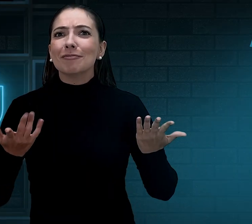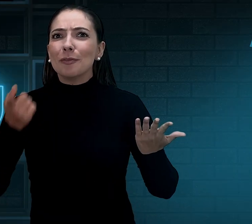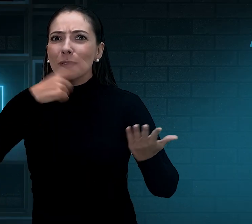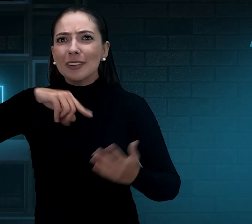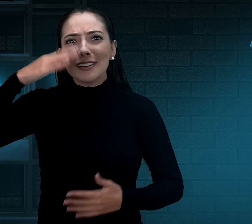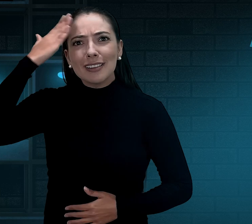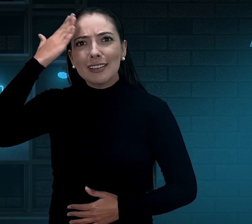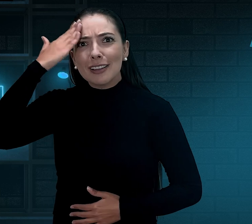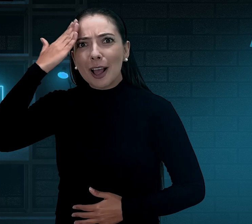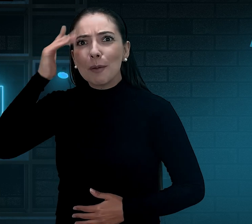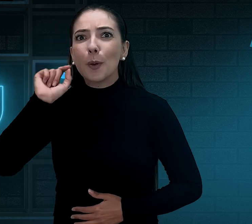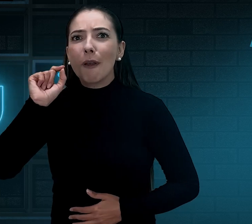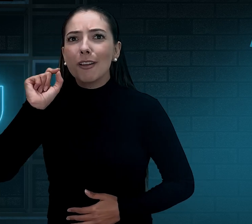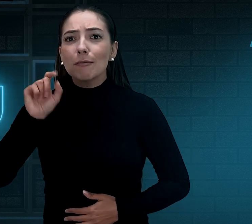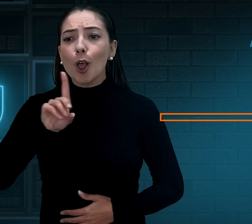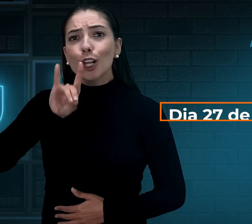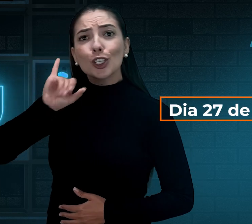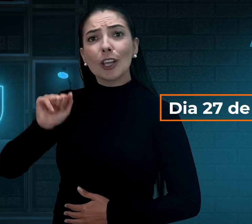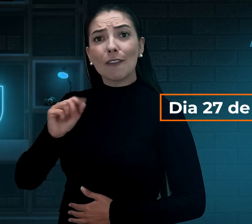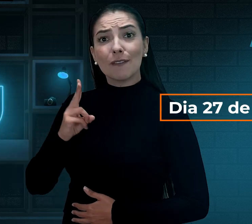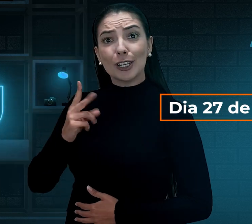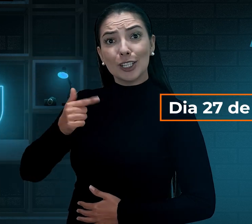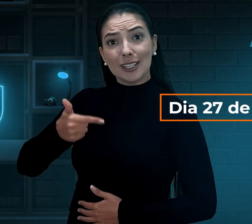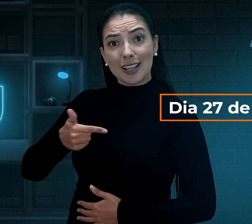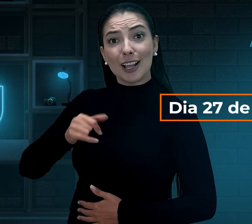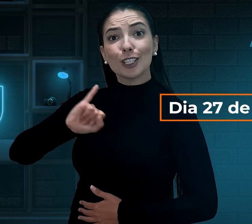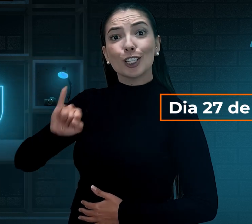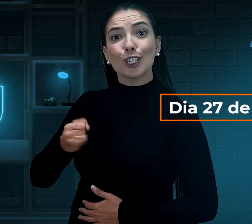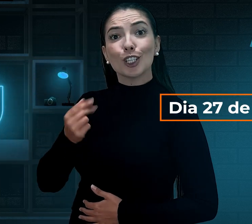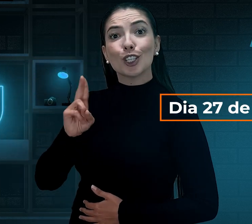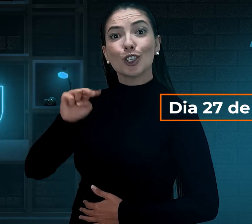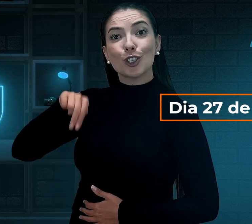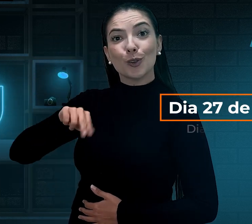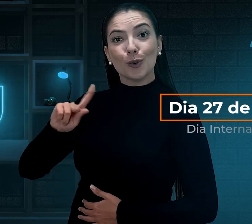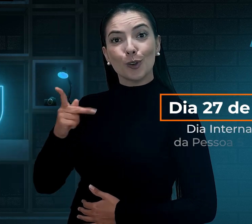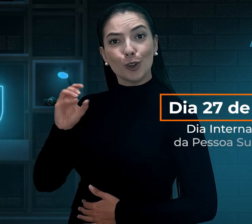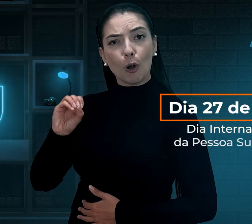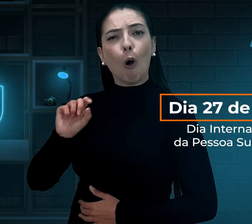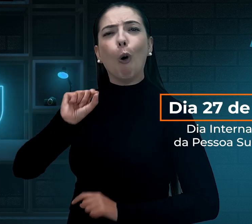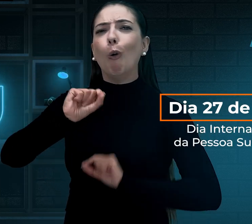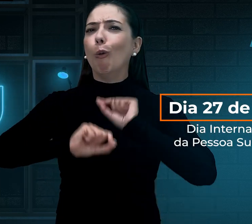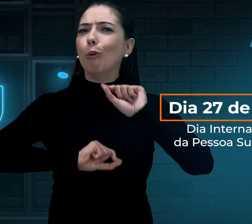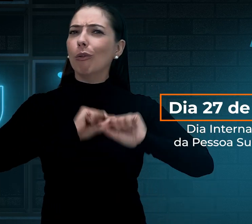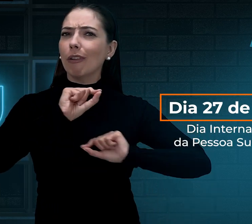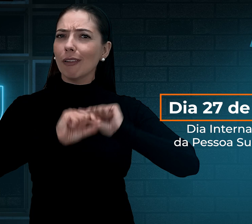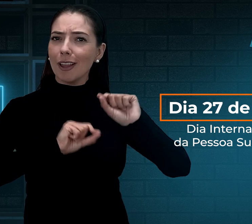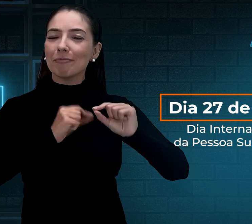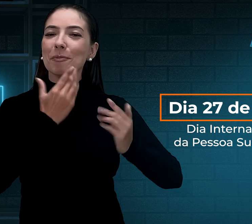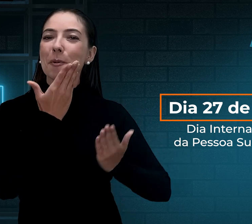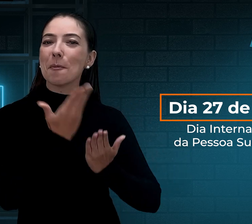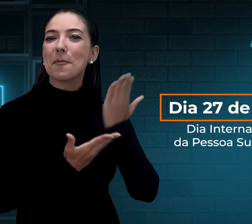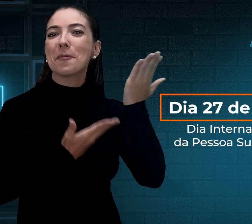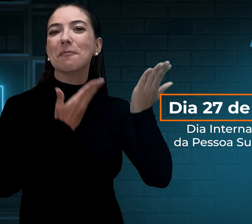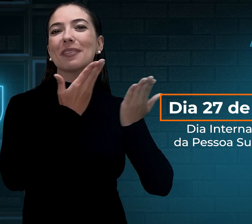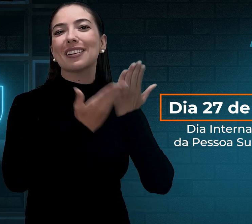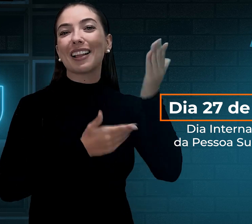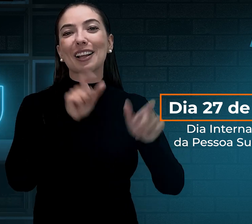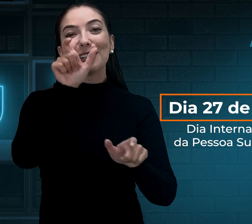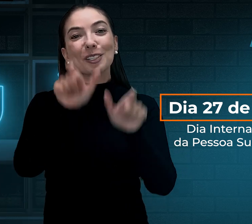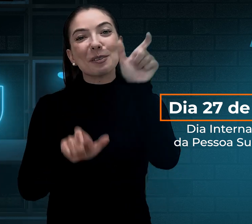sabia que o dia 27 de junho é o dia especial das